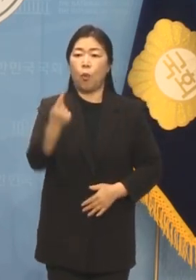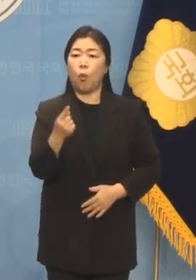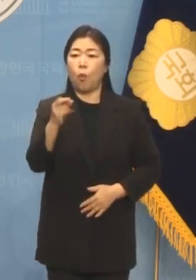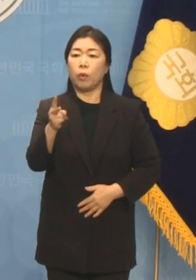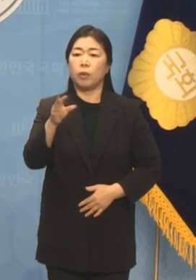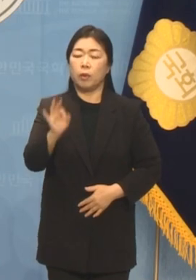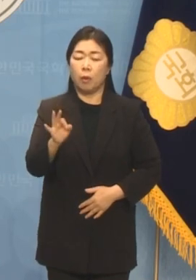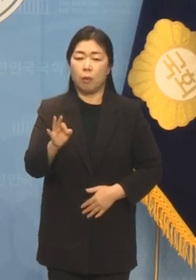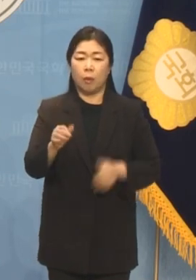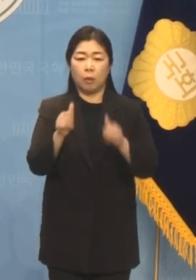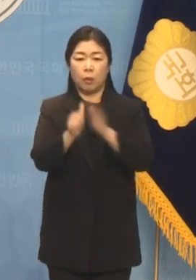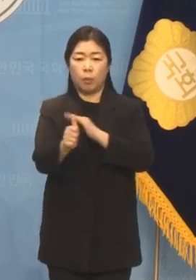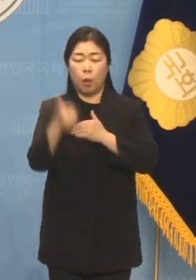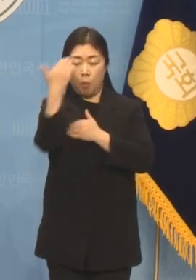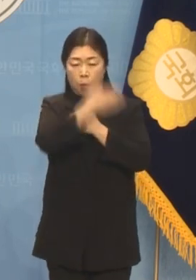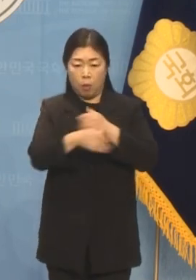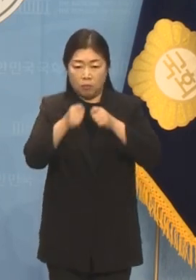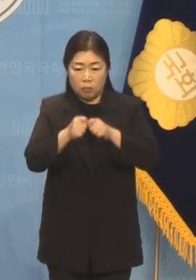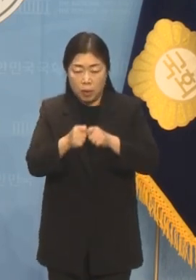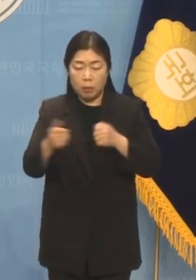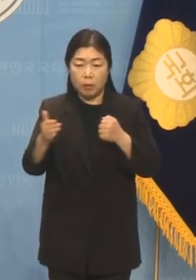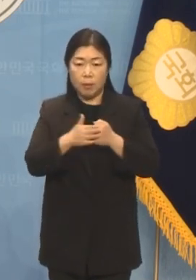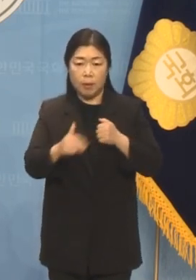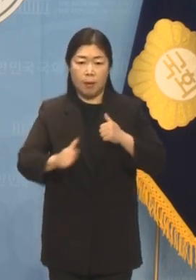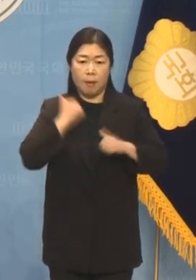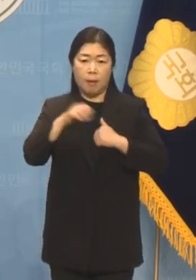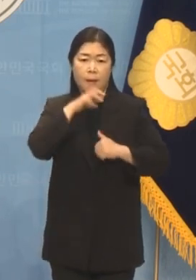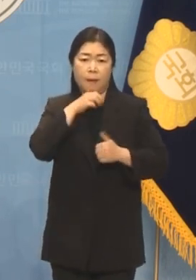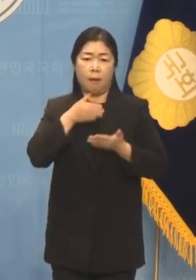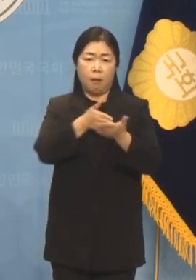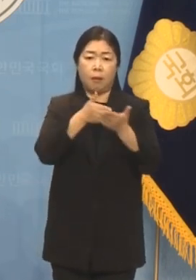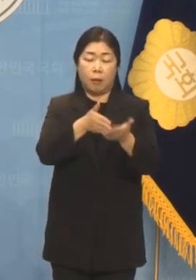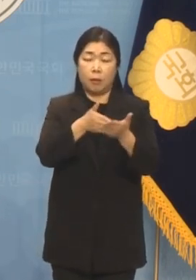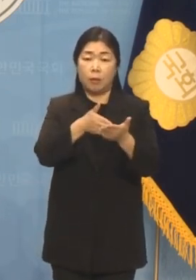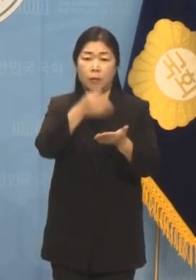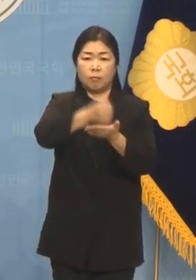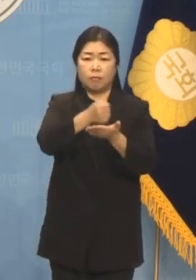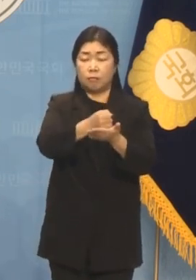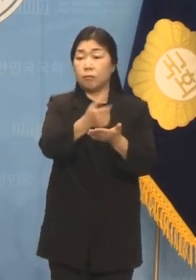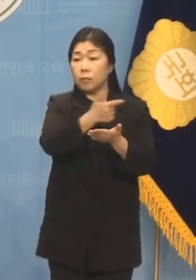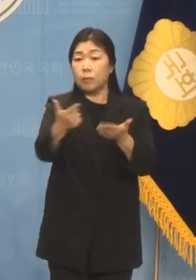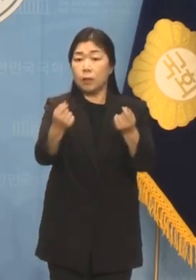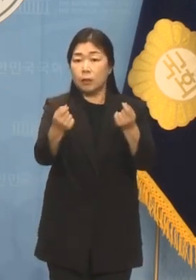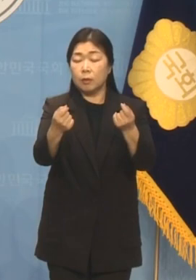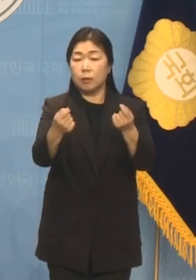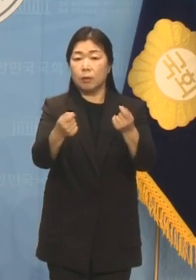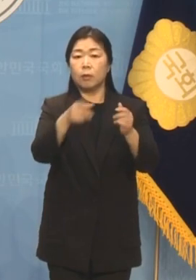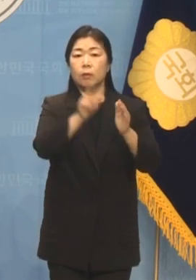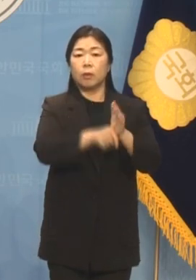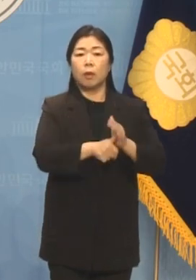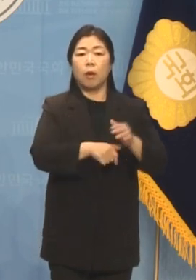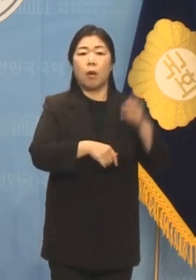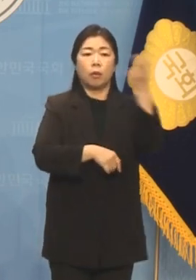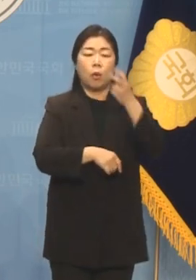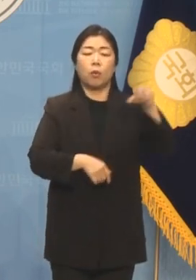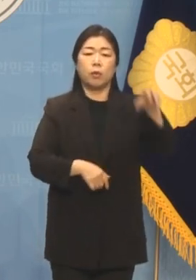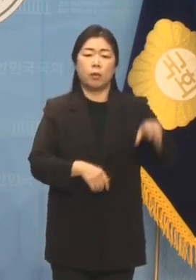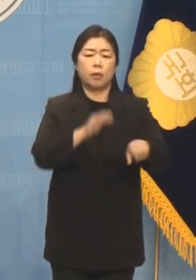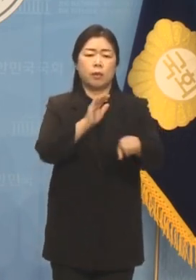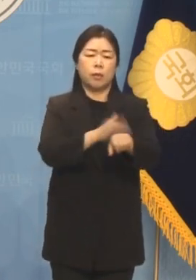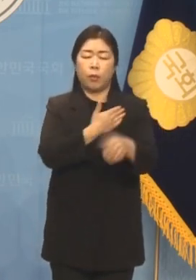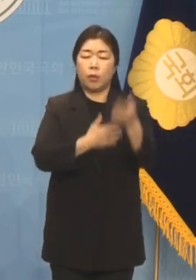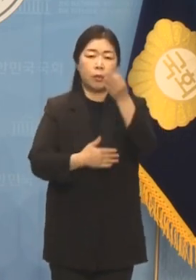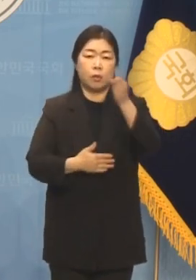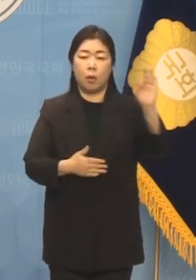몸수색을 했다고 격렬 항의하지 않았습니까? 당시 경호처는 잘못을 인정하고